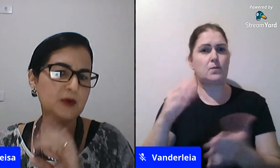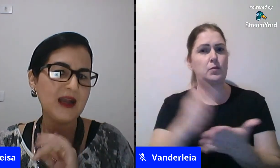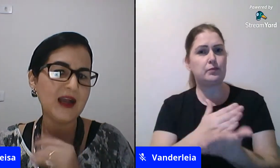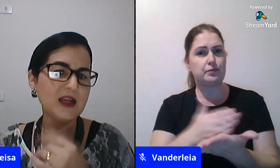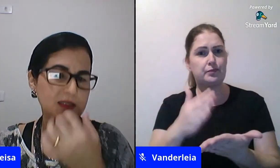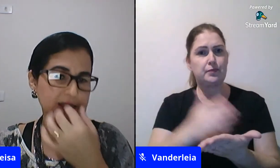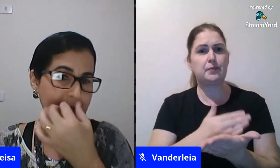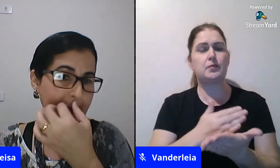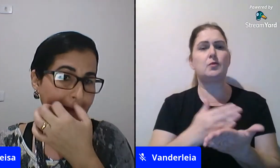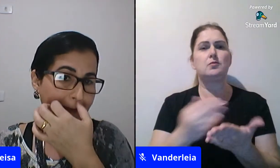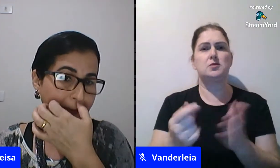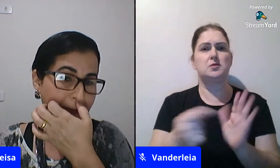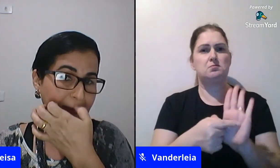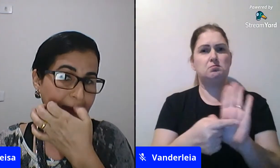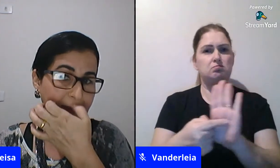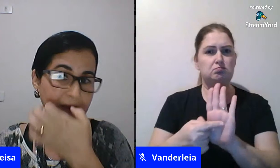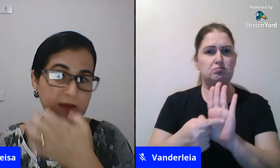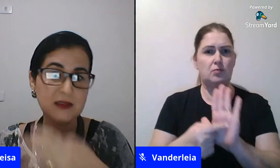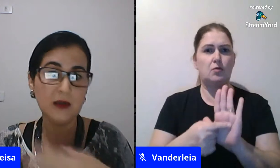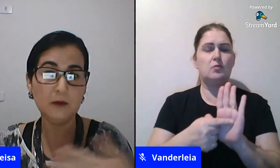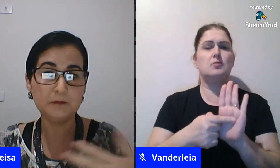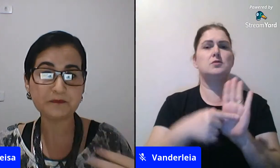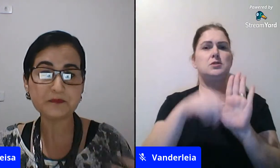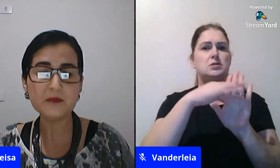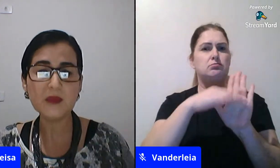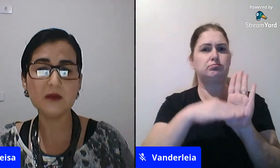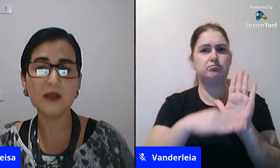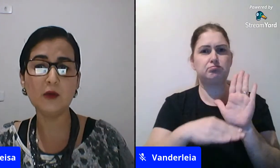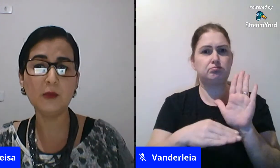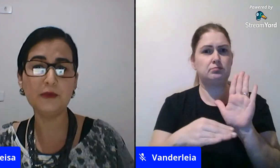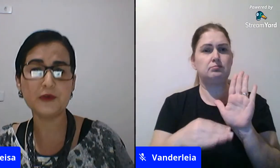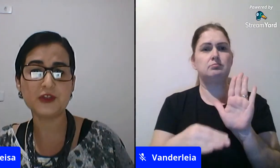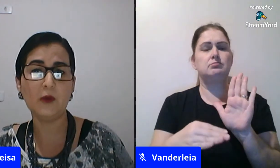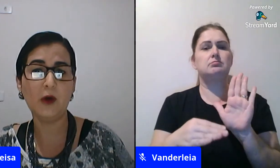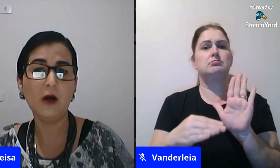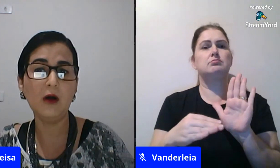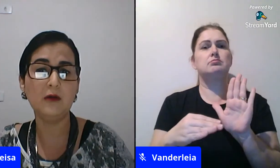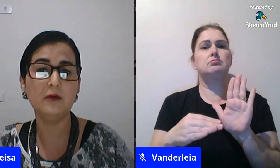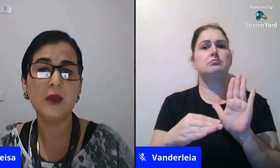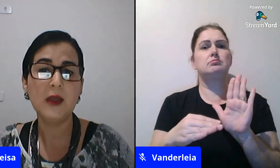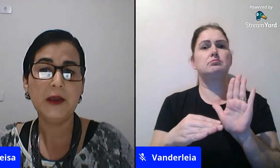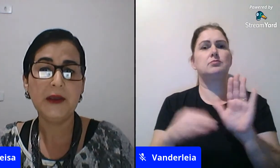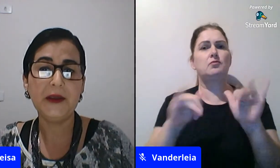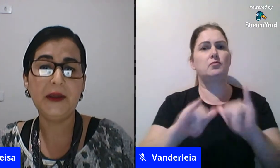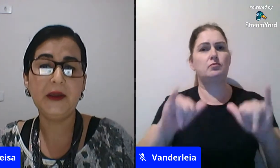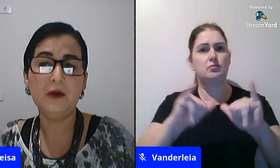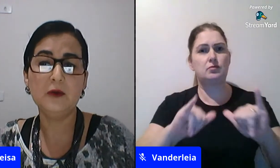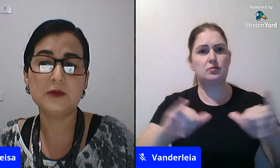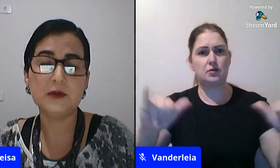reportagens, né, que são, tem como fonte a UOL,